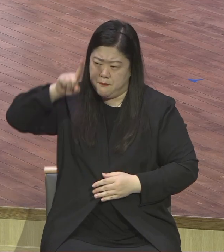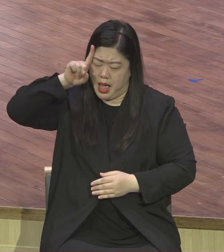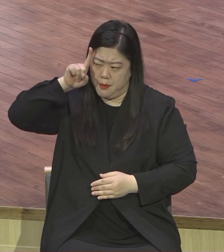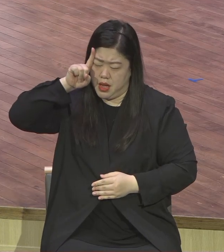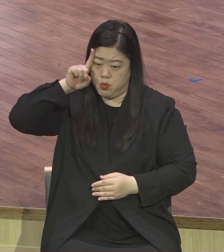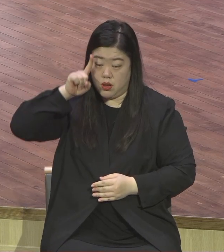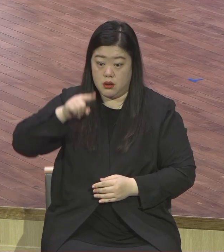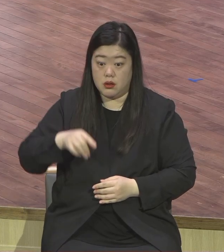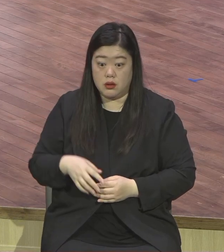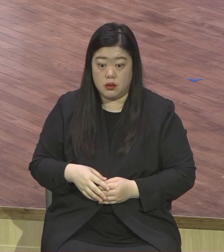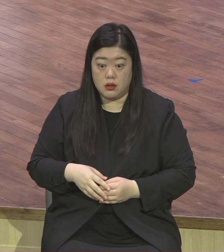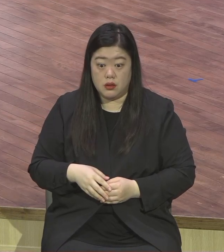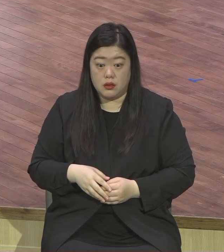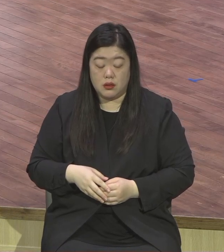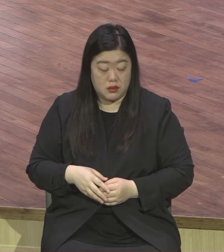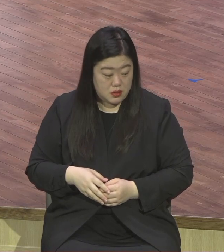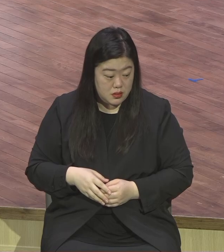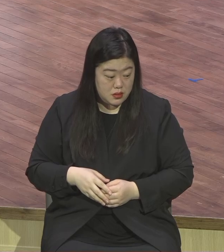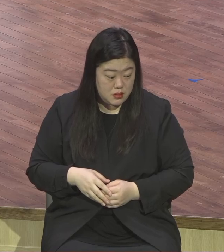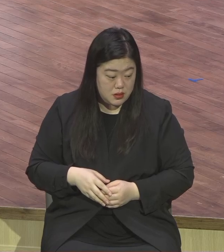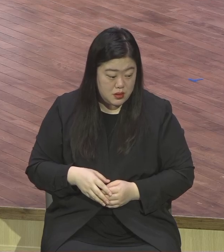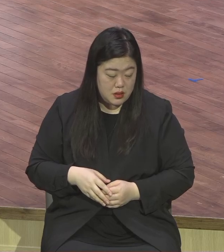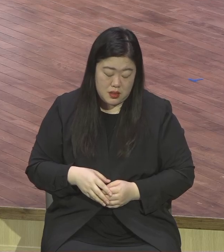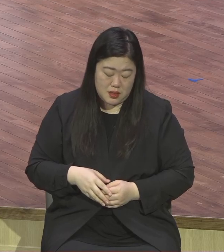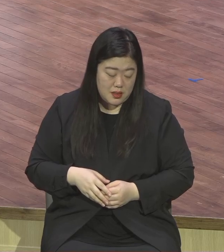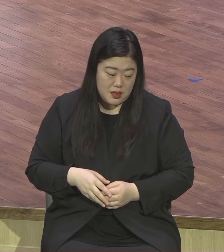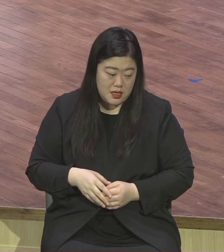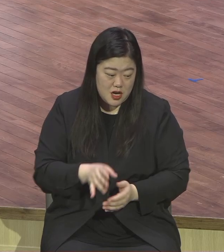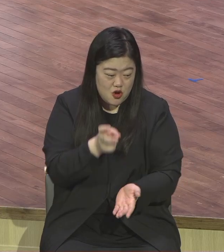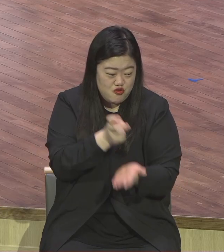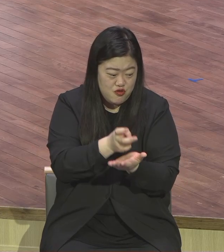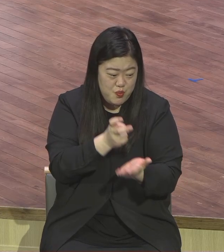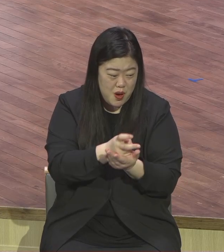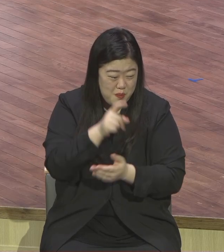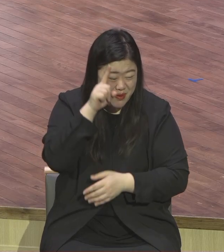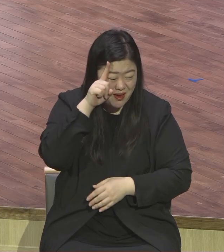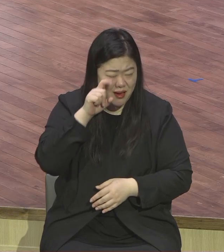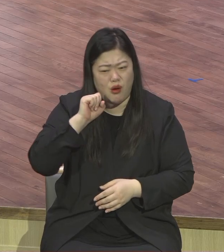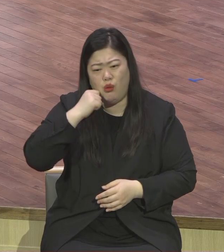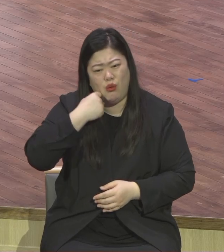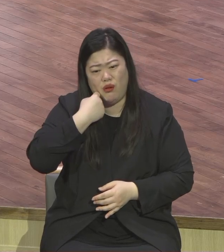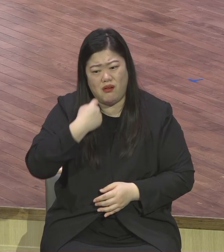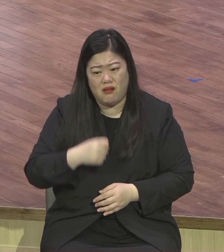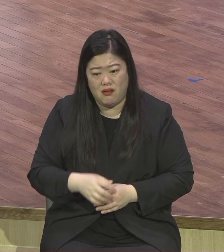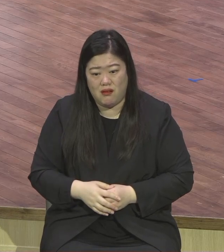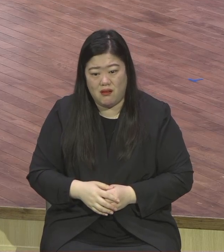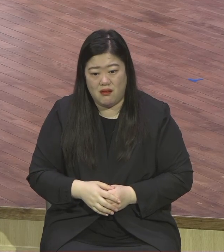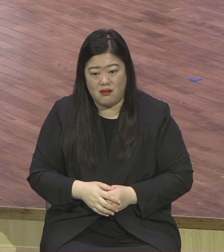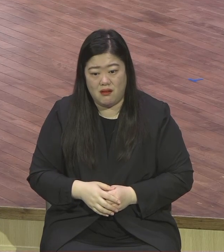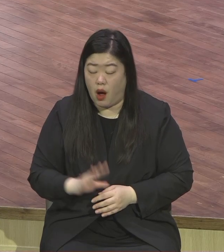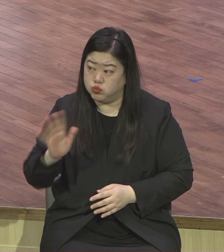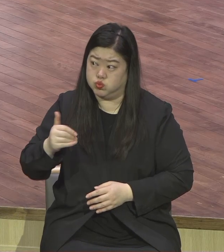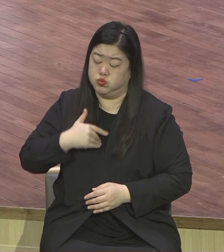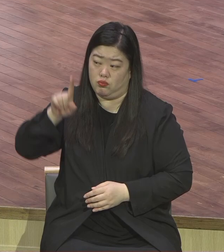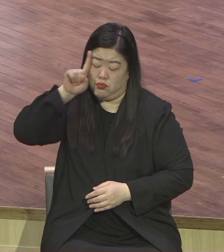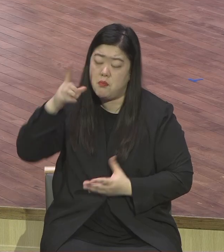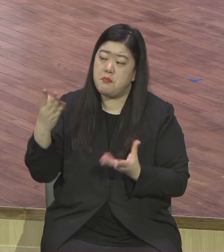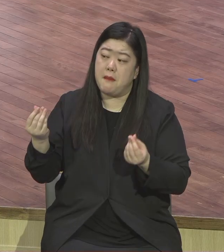율법의 행위로서는 어렵다 육차가 없다 그랬어요. 다 지켰대요. 다 지켰다 하는데